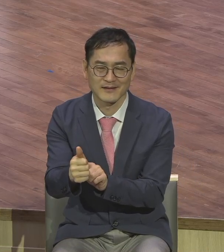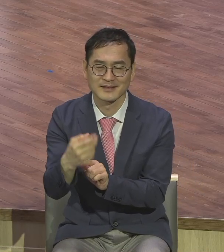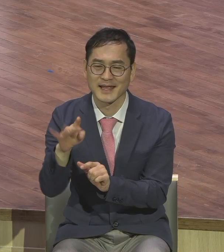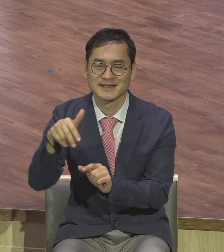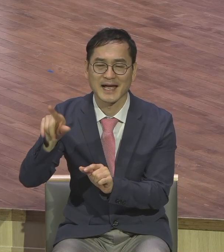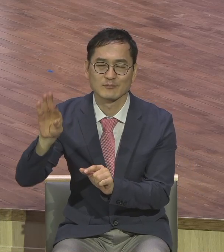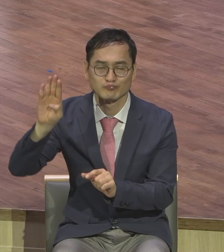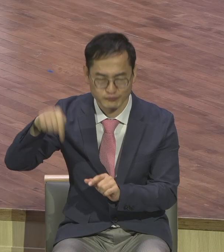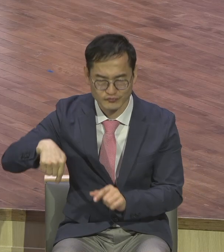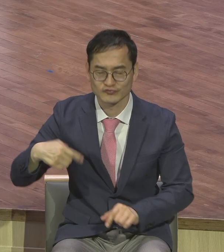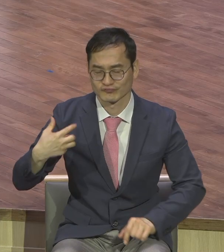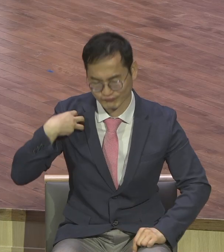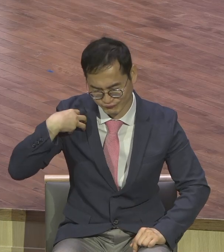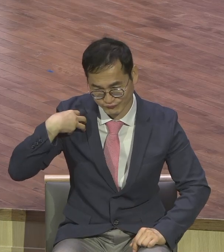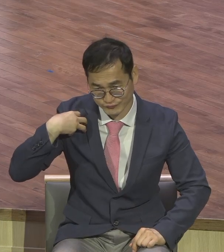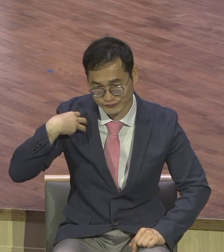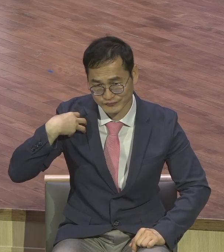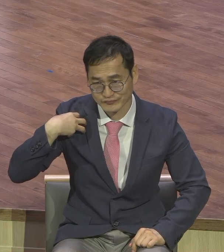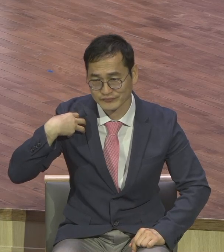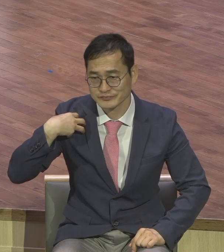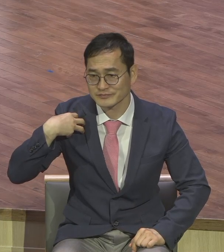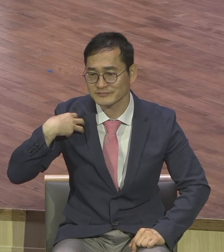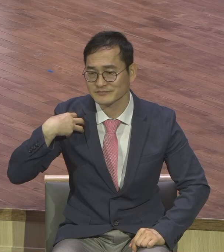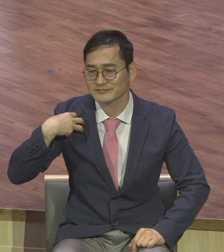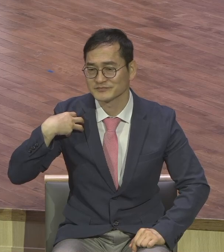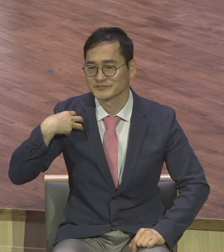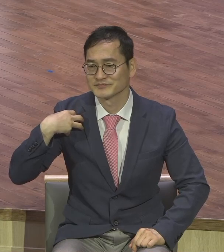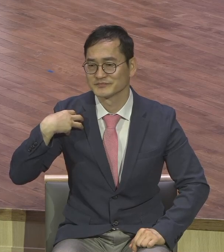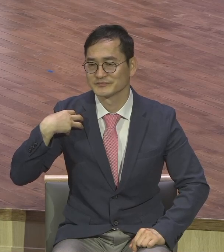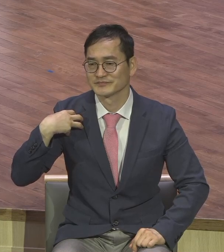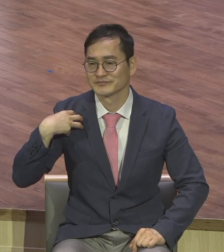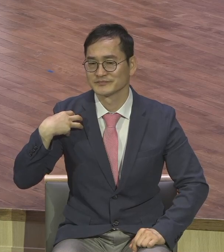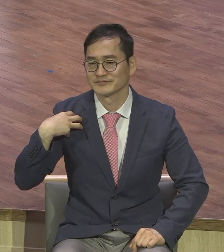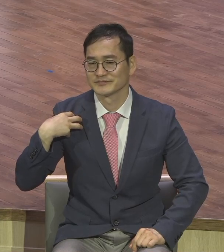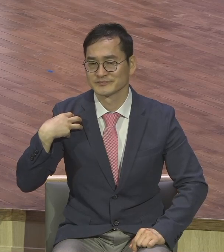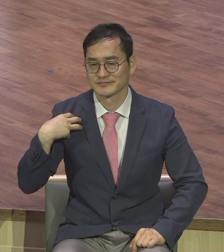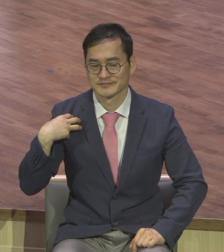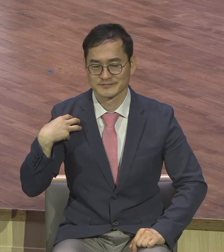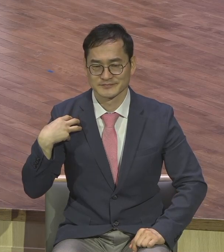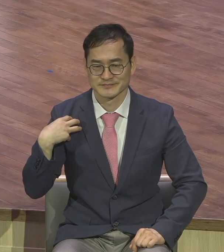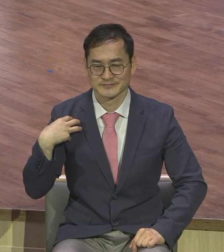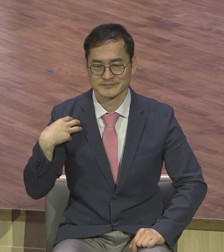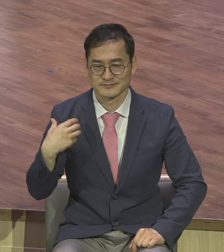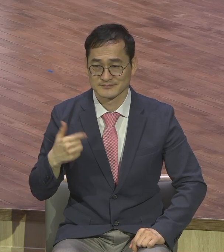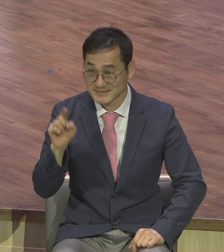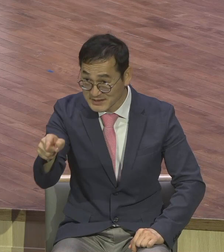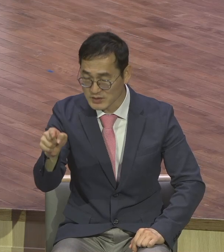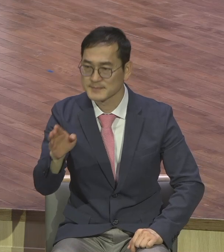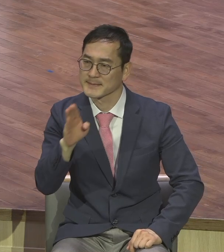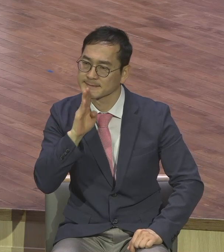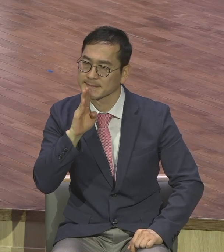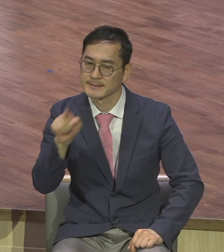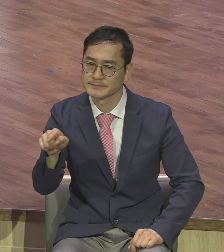시대적 사명을 가진 사람입니다. 이것이 천하의 큰 도리고 천하의 우리 손에 맡겨진 것입니다.